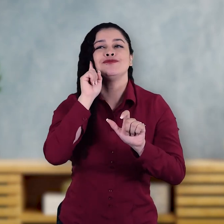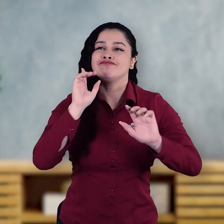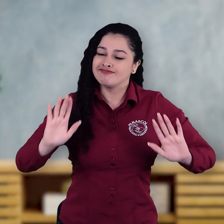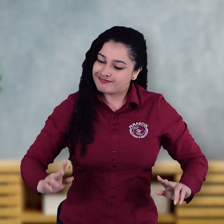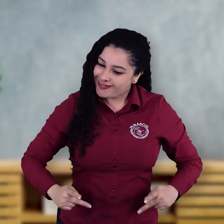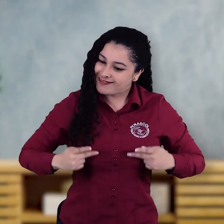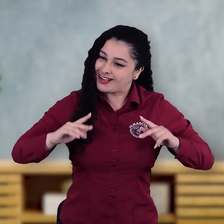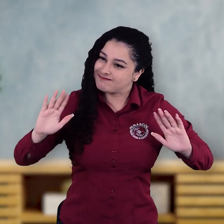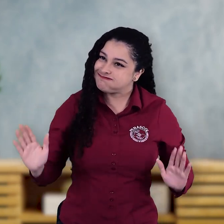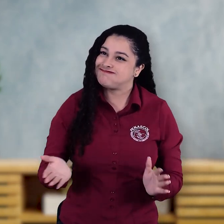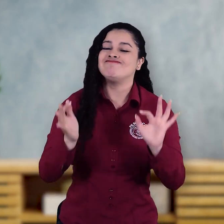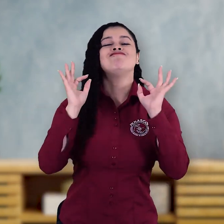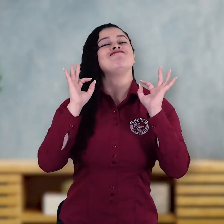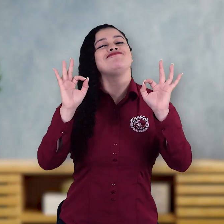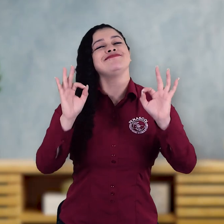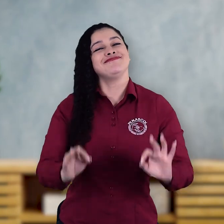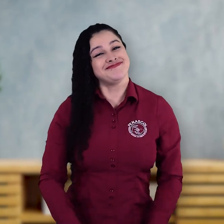y trabajo para llegar a cumplir con estas metas.